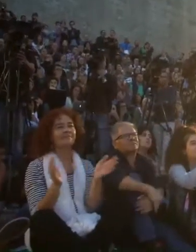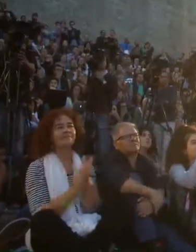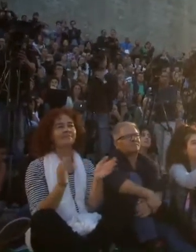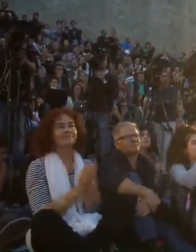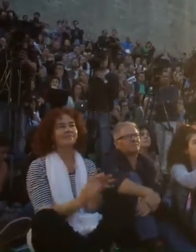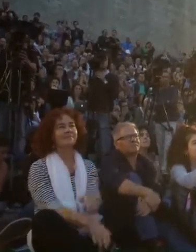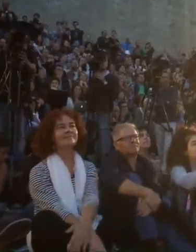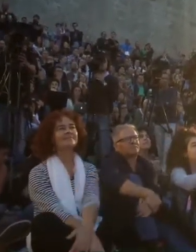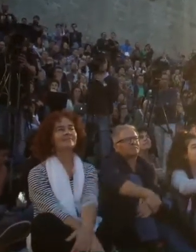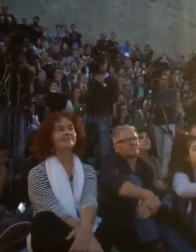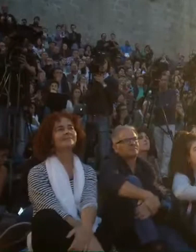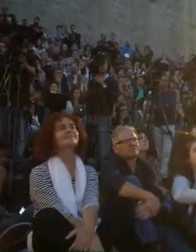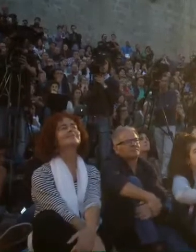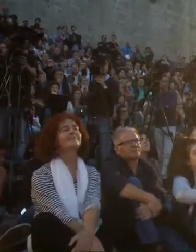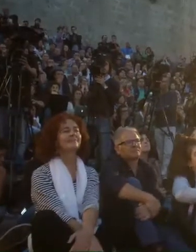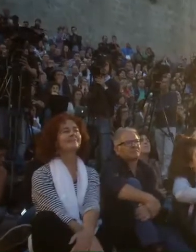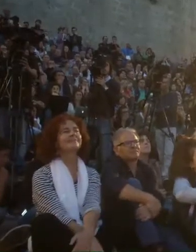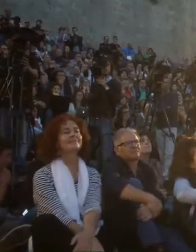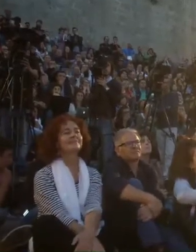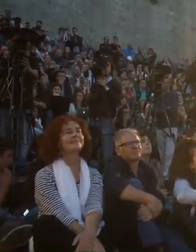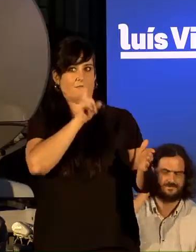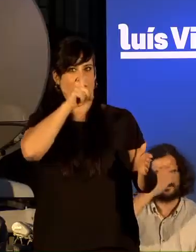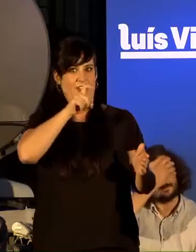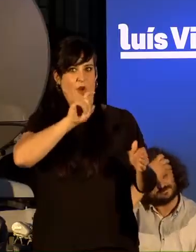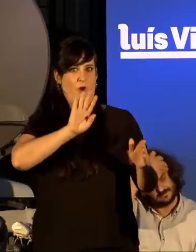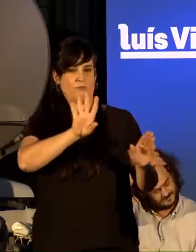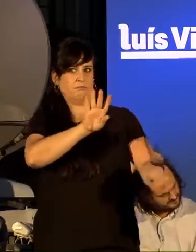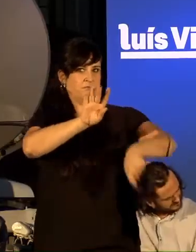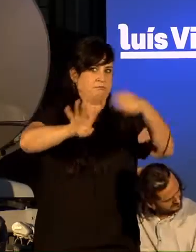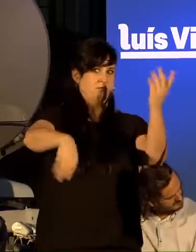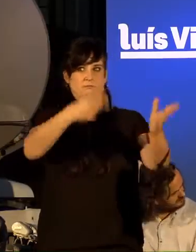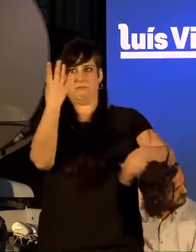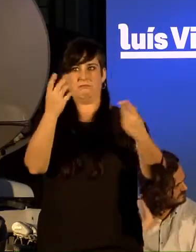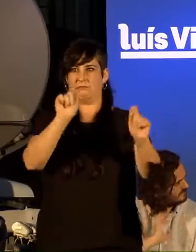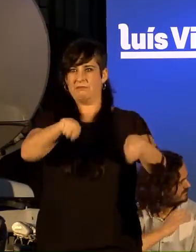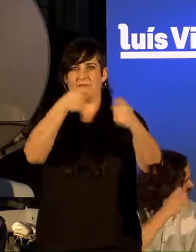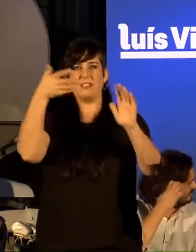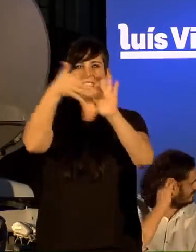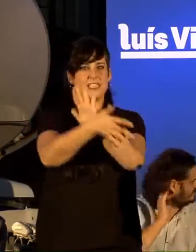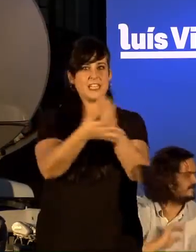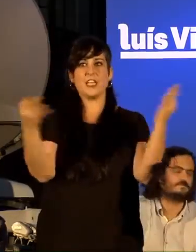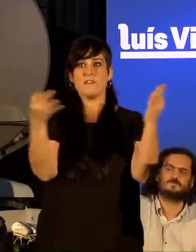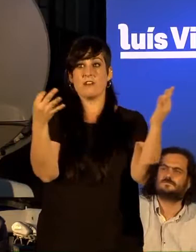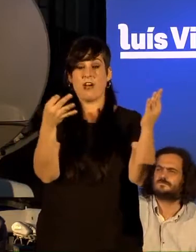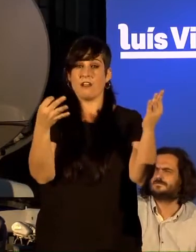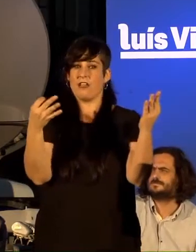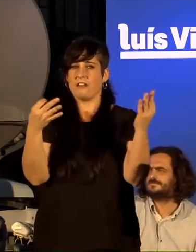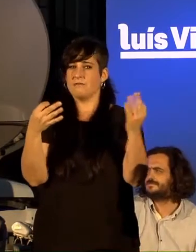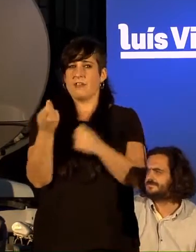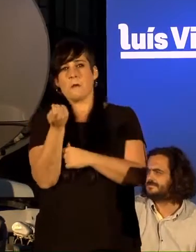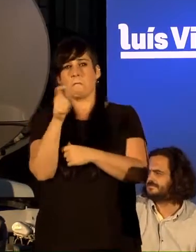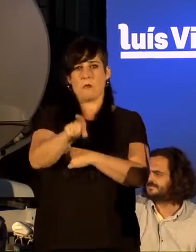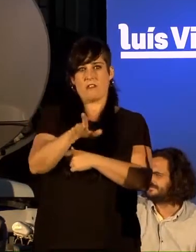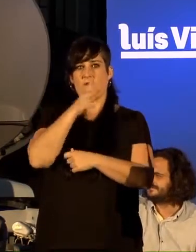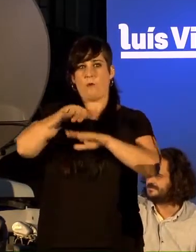A Caixa desmantelada de Felijo pode significar moitas cousas, pode ser a metáfora da desfeita, a metáfora dese goberno que